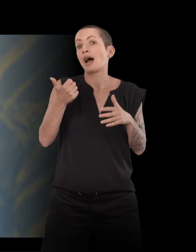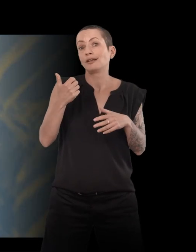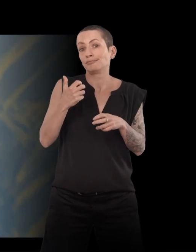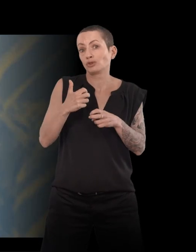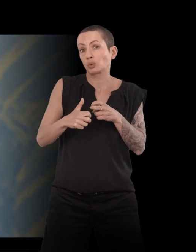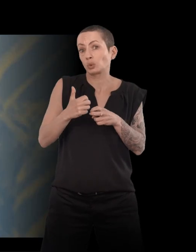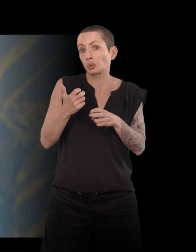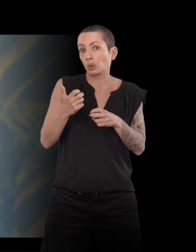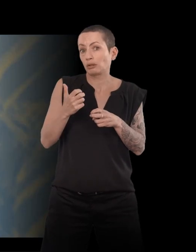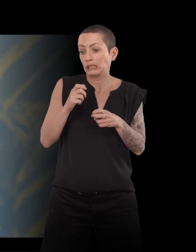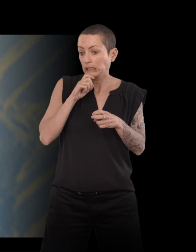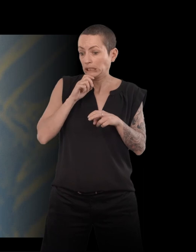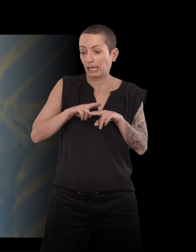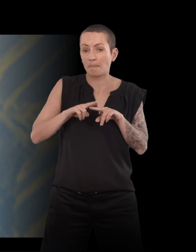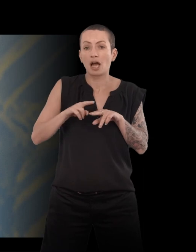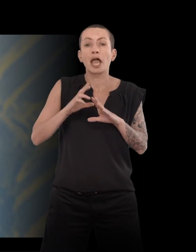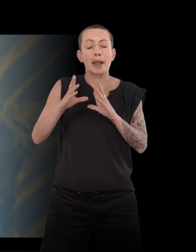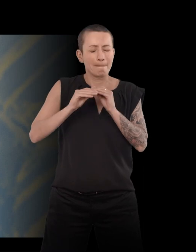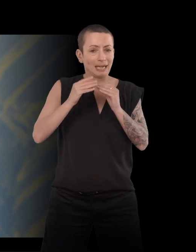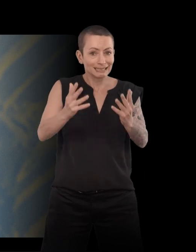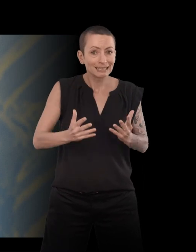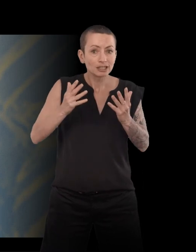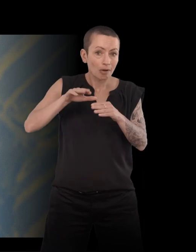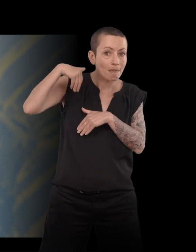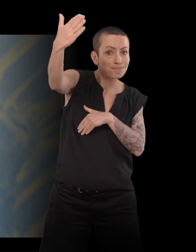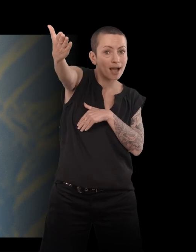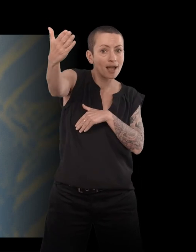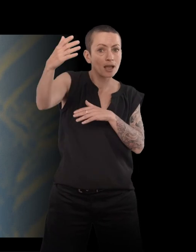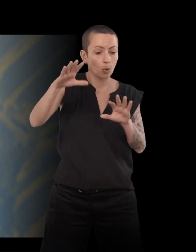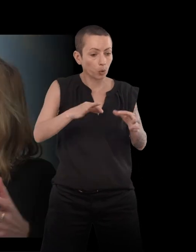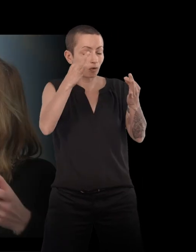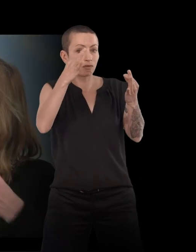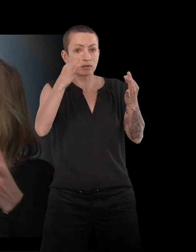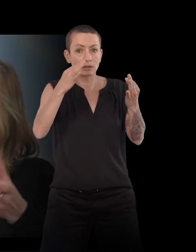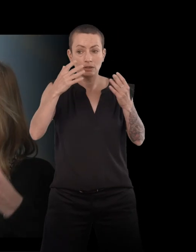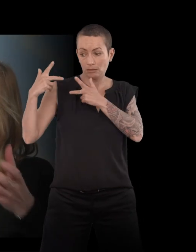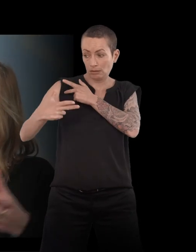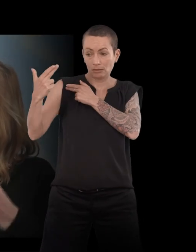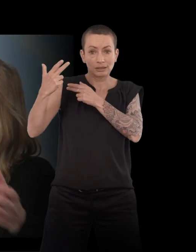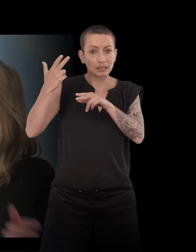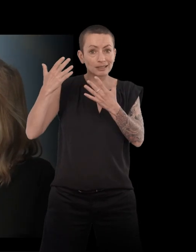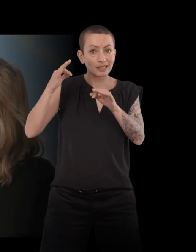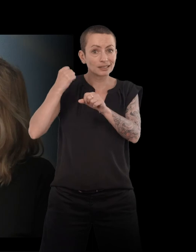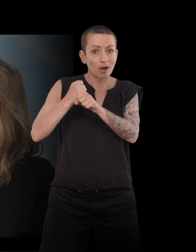devait réparer. Et qu'il a pas réparé parce qu'il a été déporté. C'est important ça, les histoires justement dans le… oui.